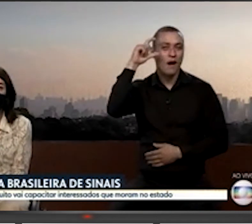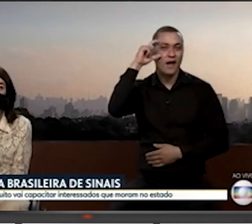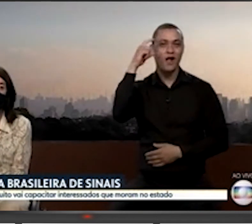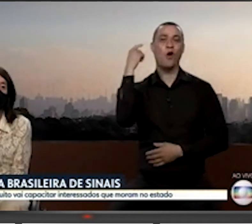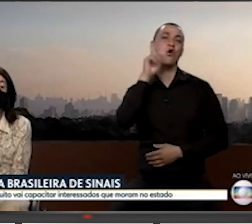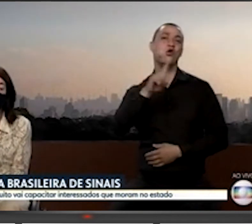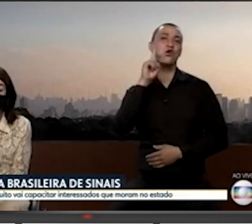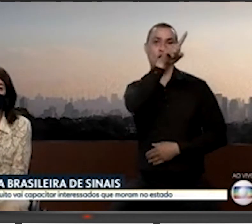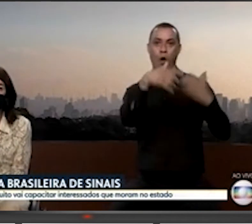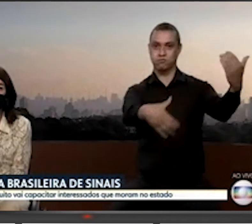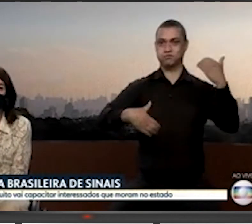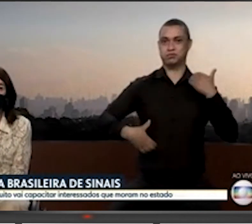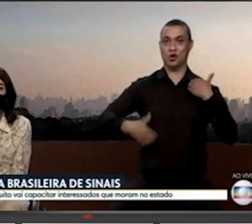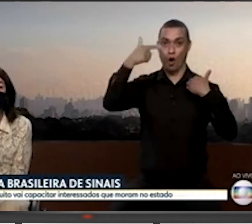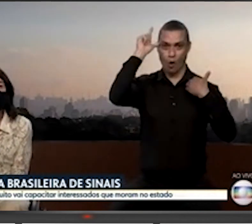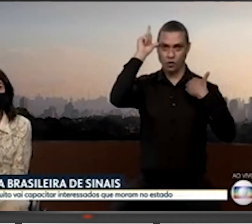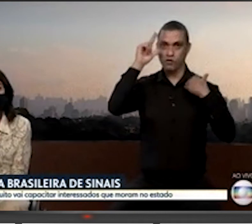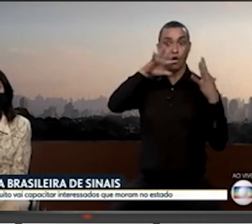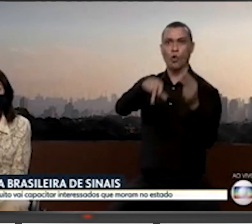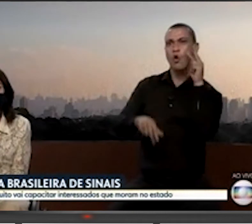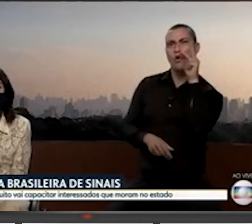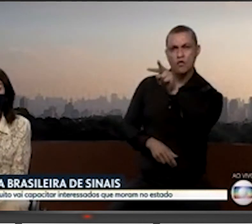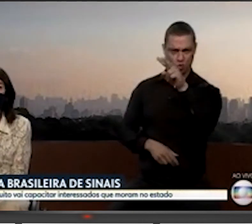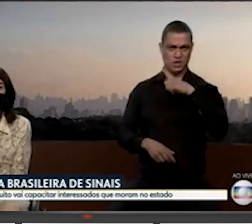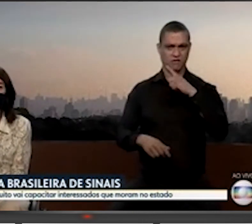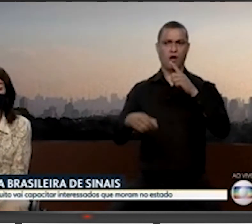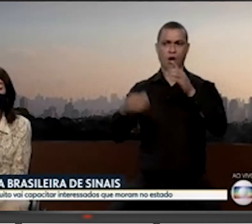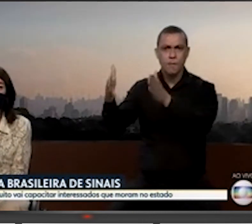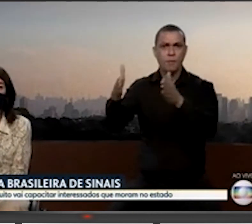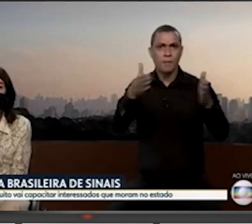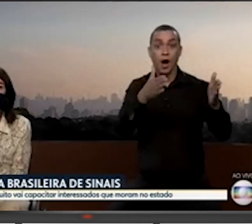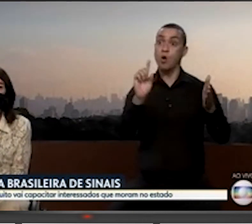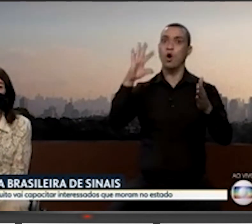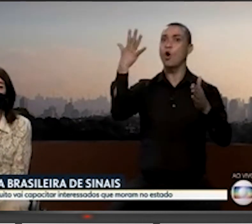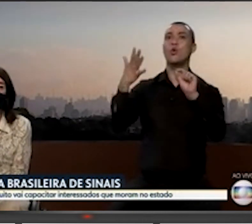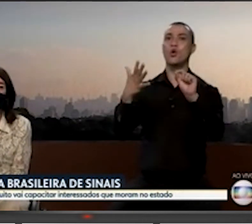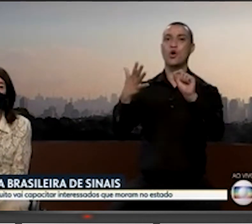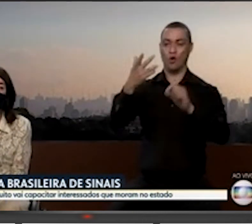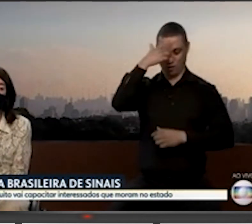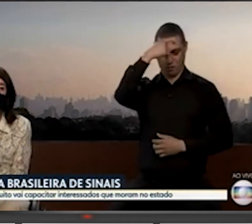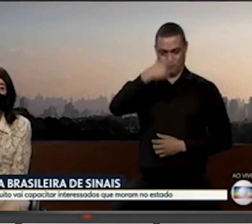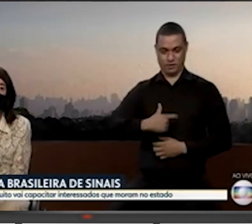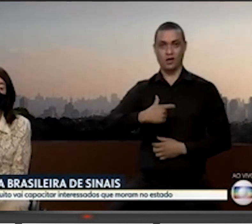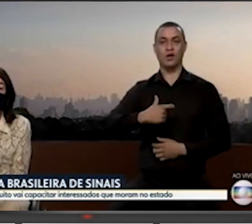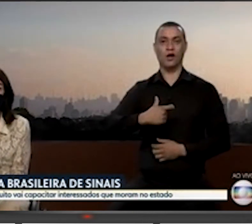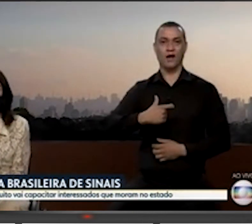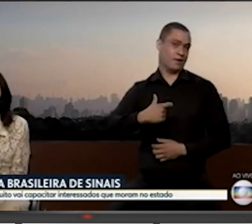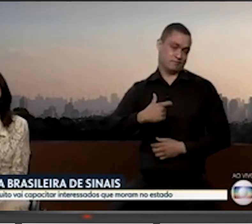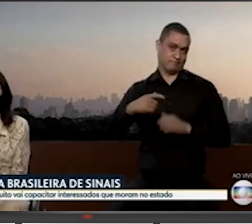o mundo todo assistiu, num dos momentos importantes daquela posse, uma das pessoas que falam,